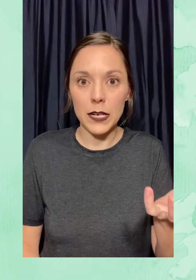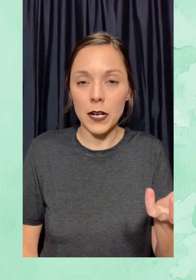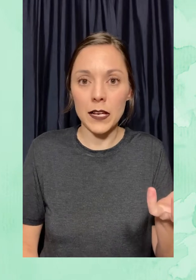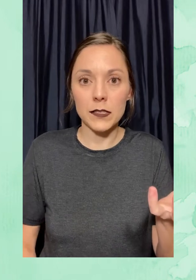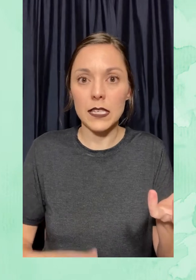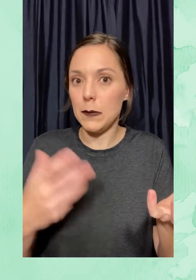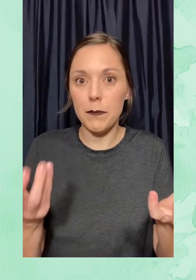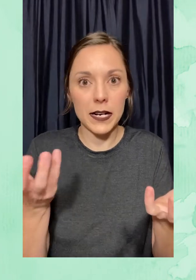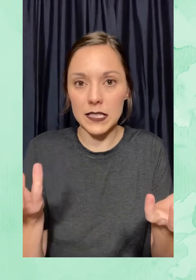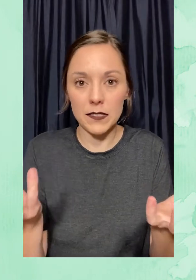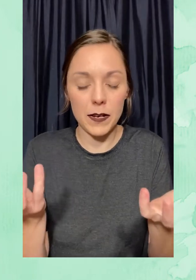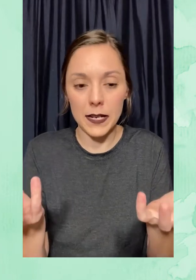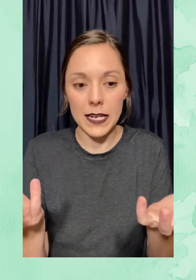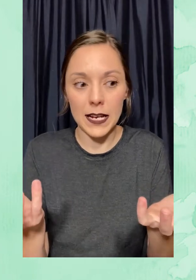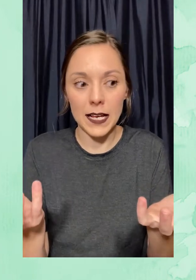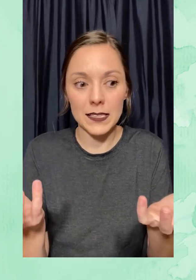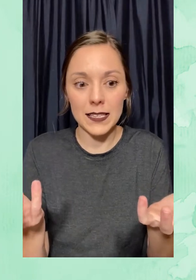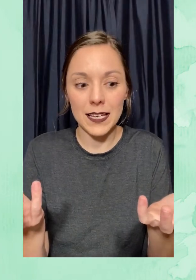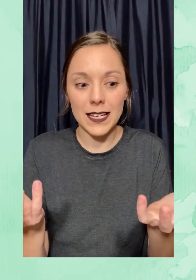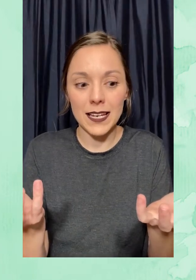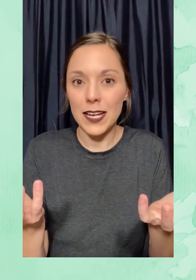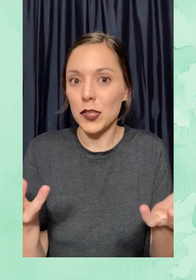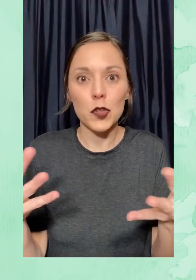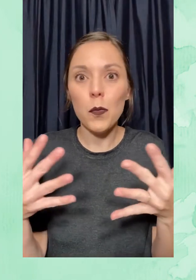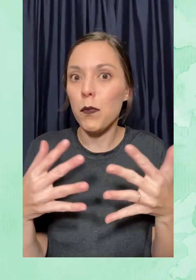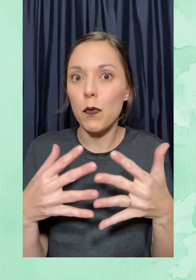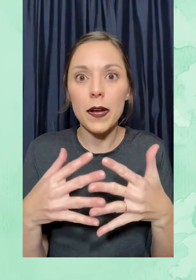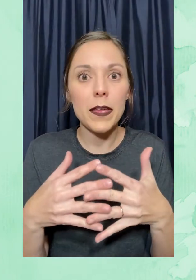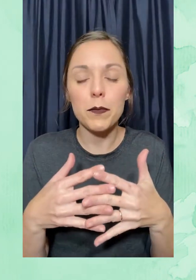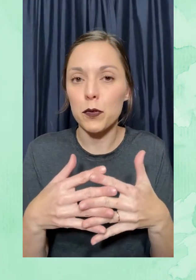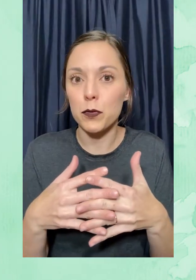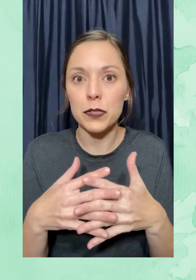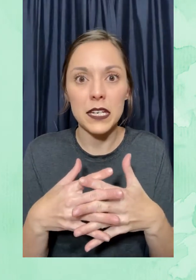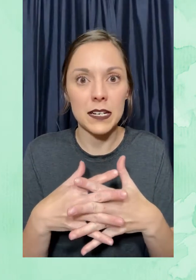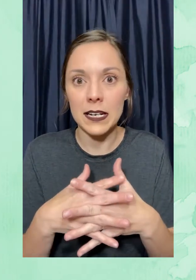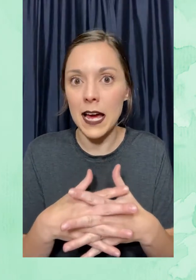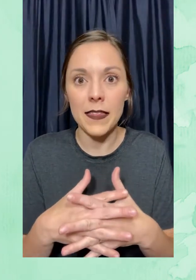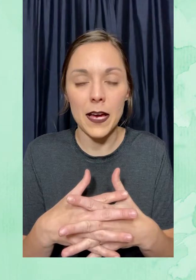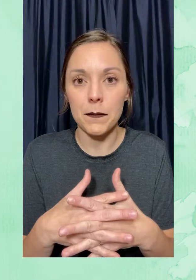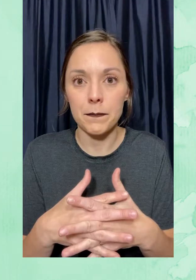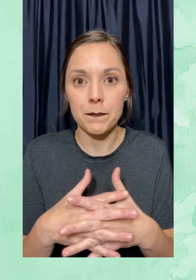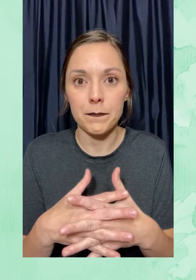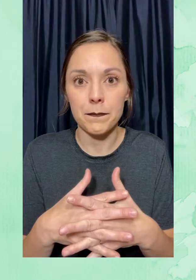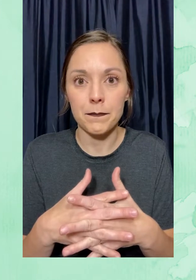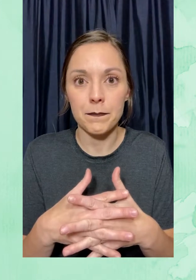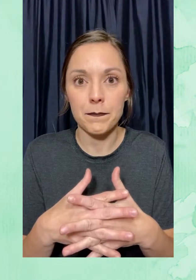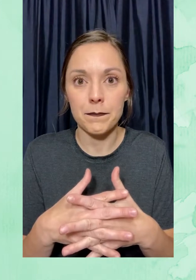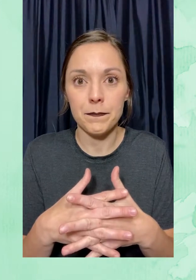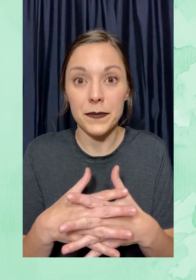masculinas y partes femeninas, no puede producir nada.